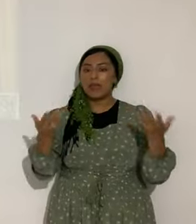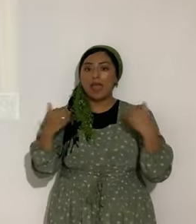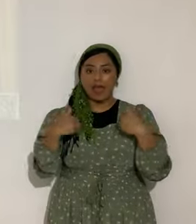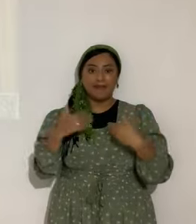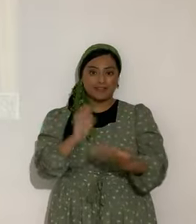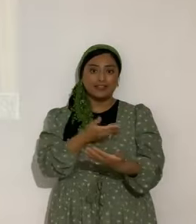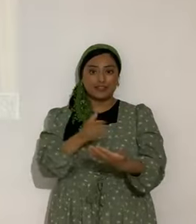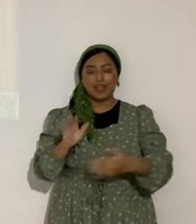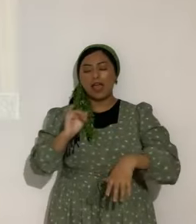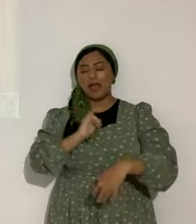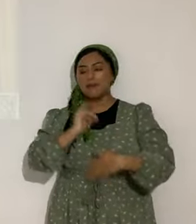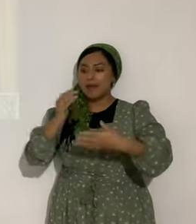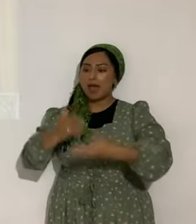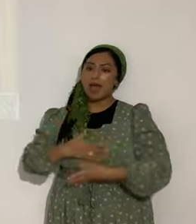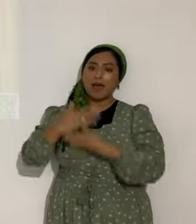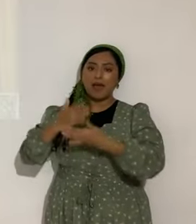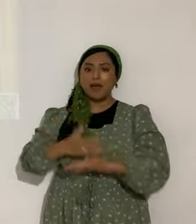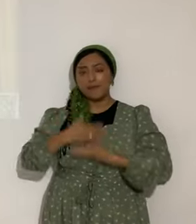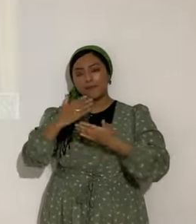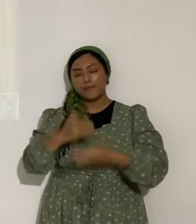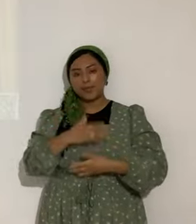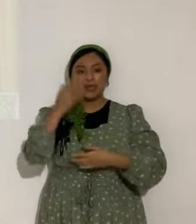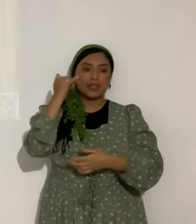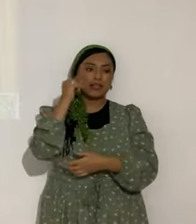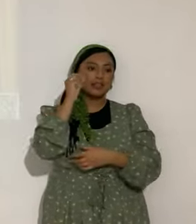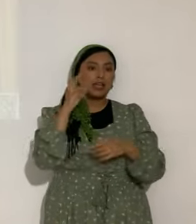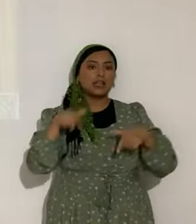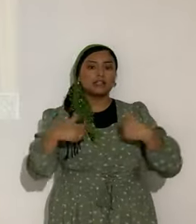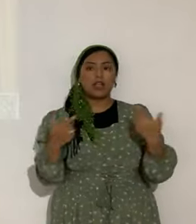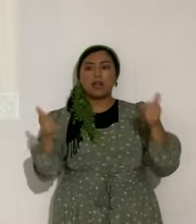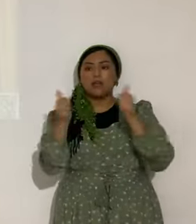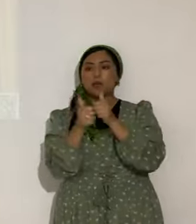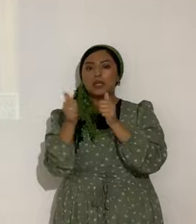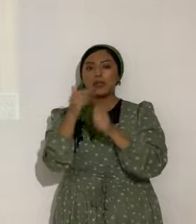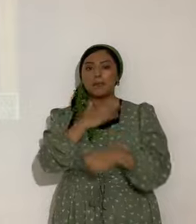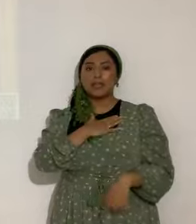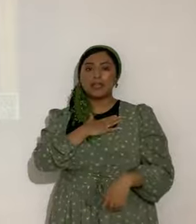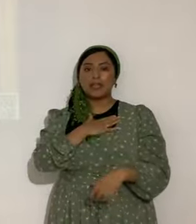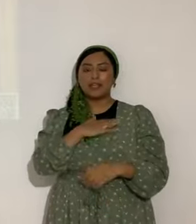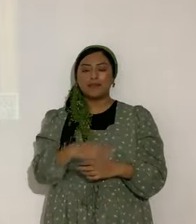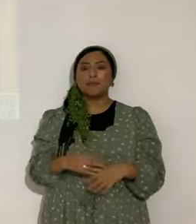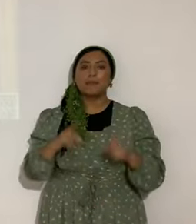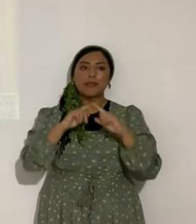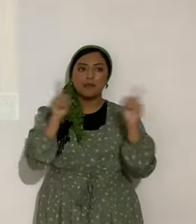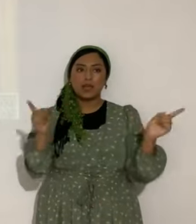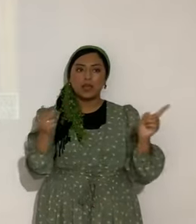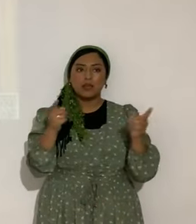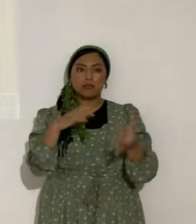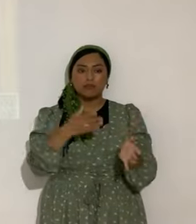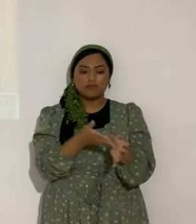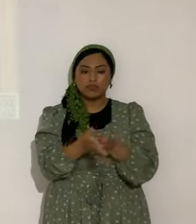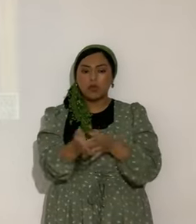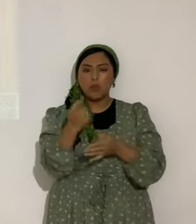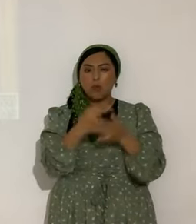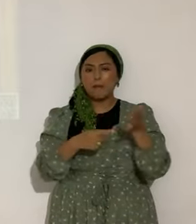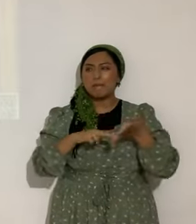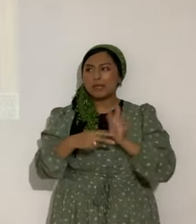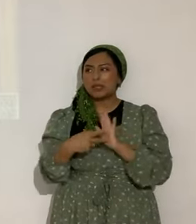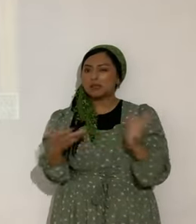feliz, soy feliz, porque Yahshua vive en mí. Pero vamos a ver qué es feliz. Feliz tiene